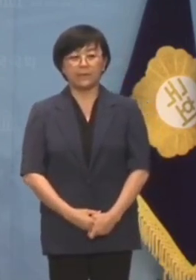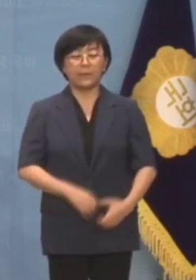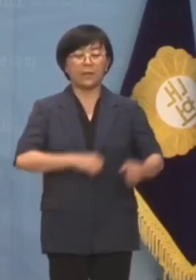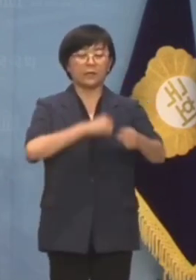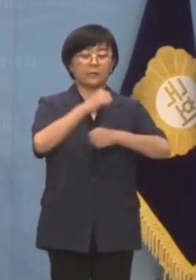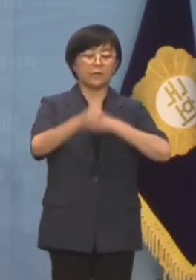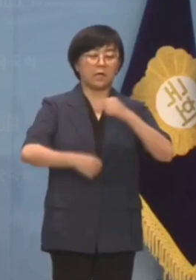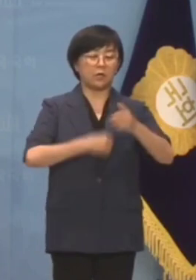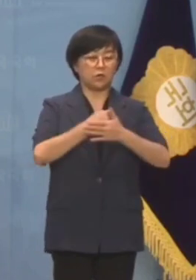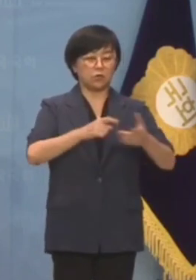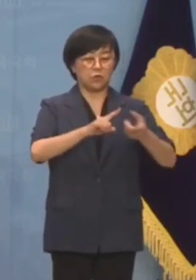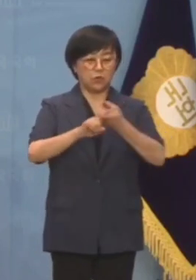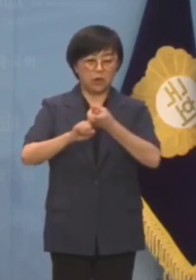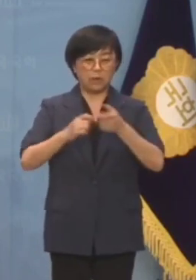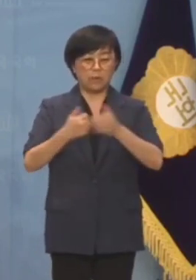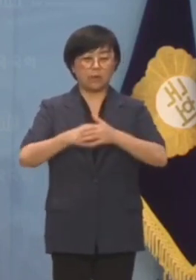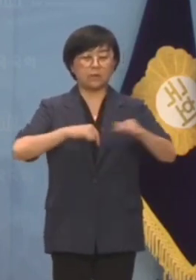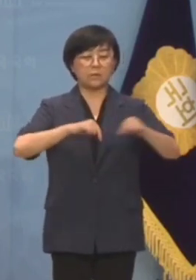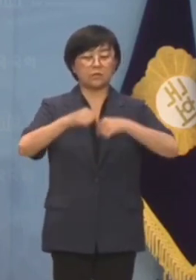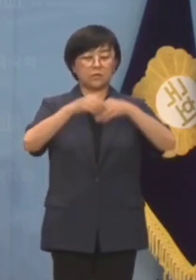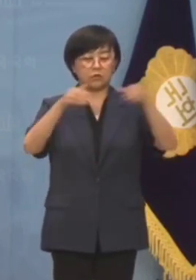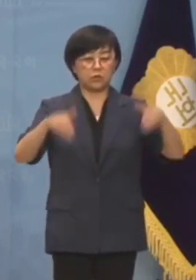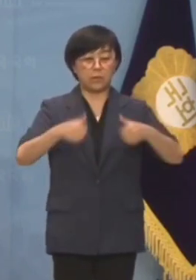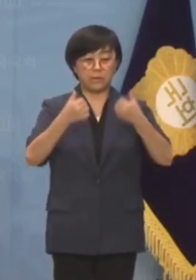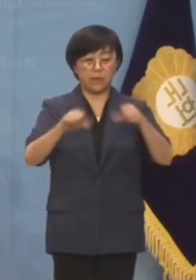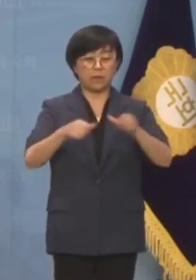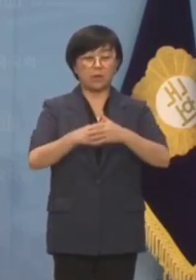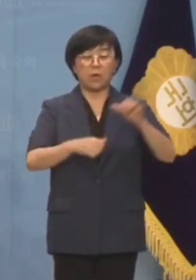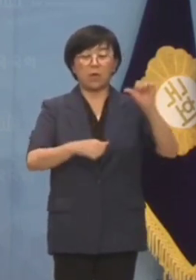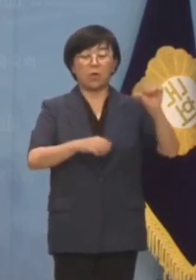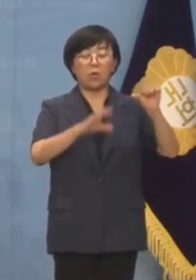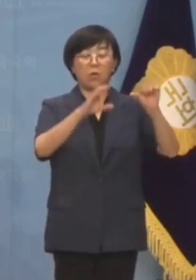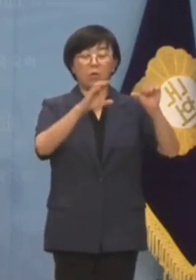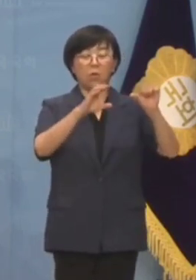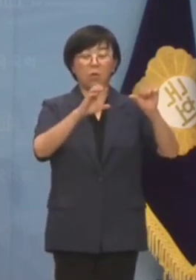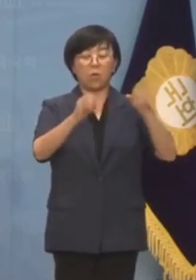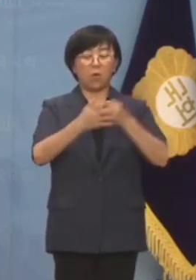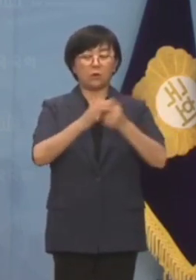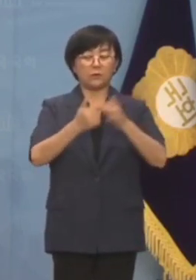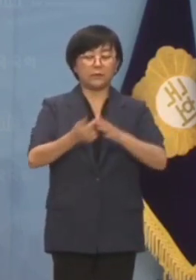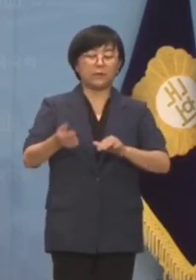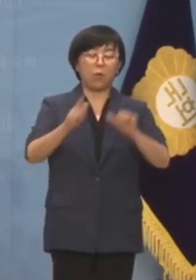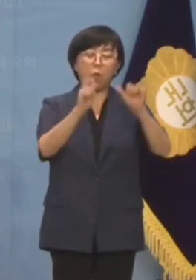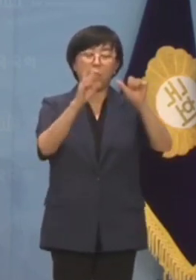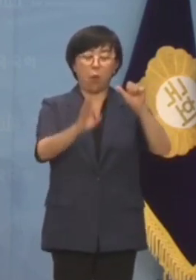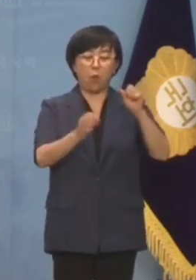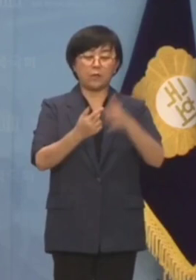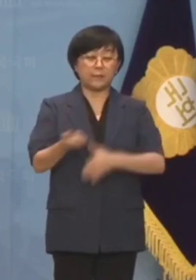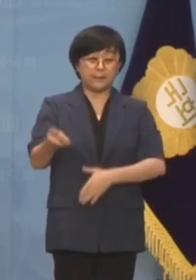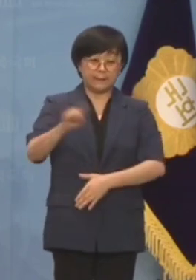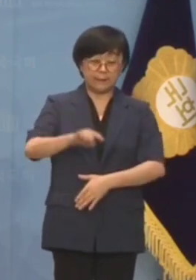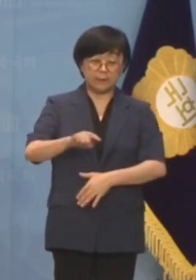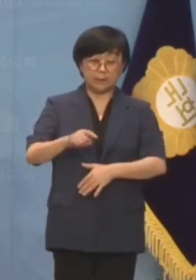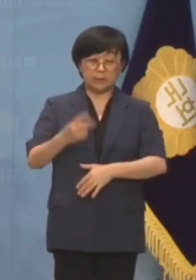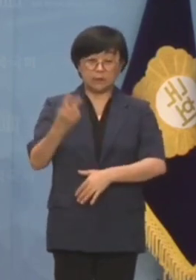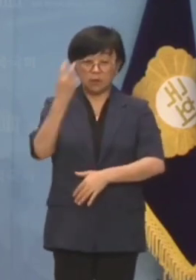자유총연맹의 정치중립 파기, 오공신군부를 잇는 신건부입니까?